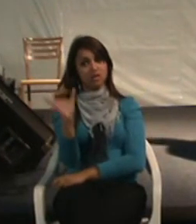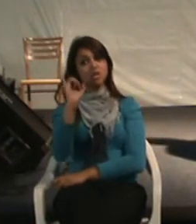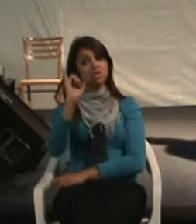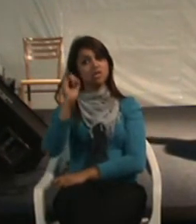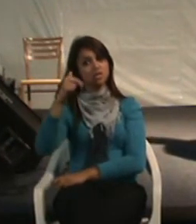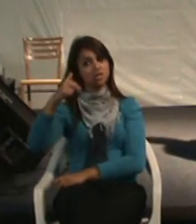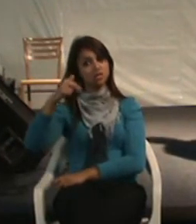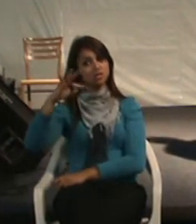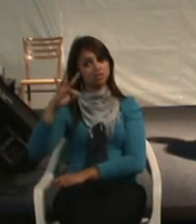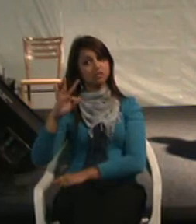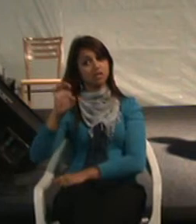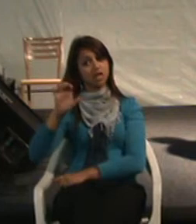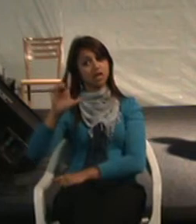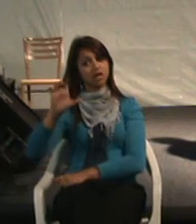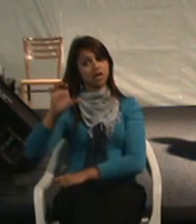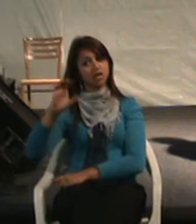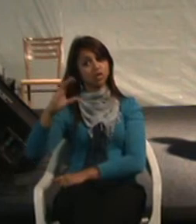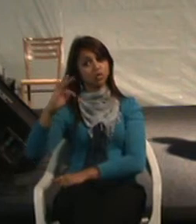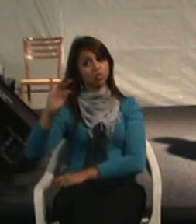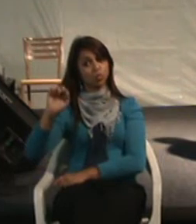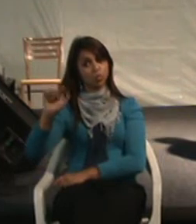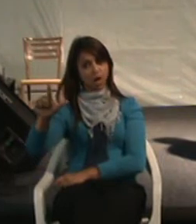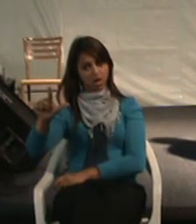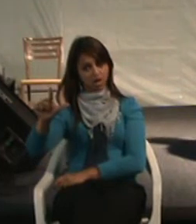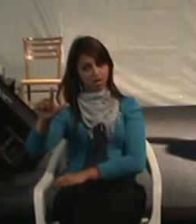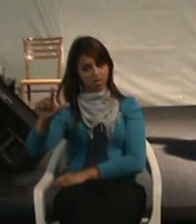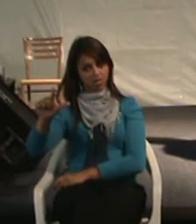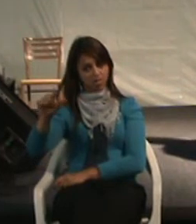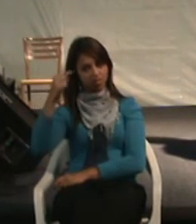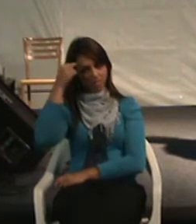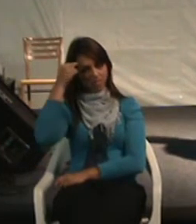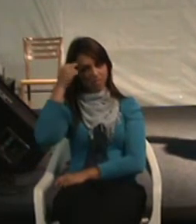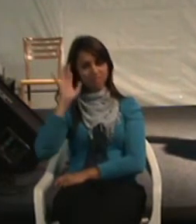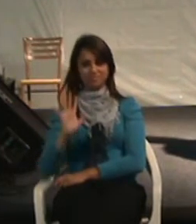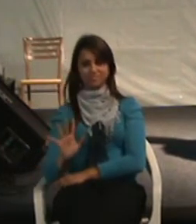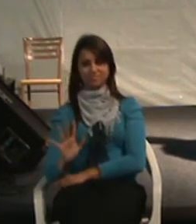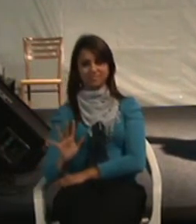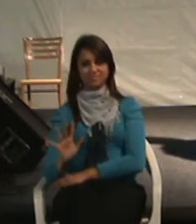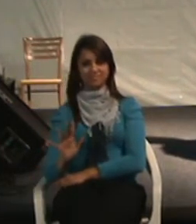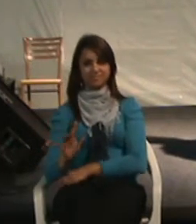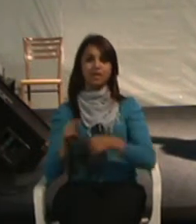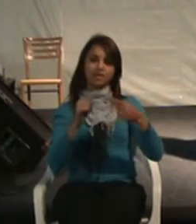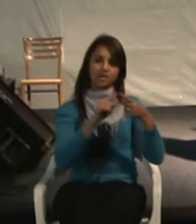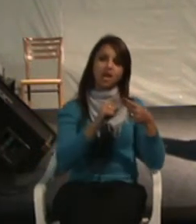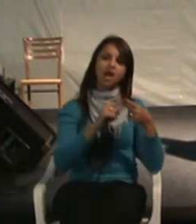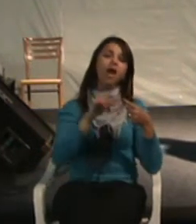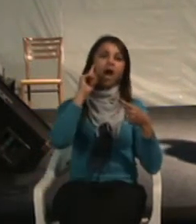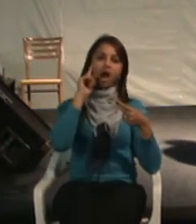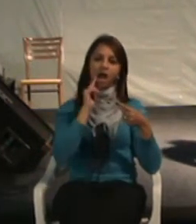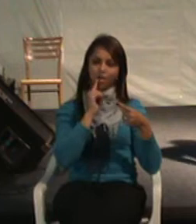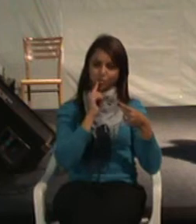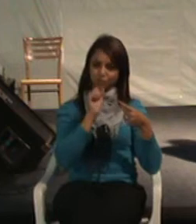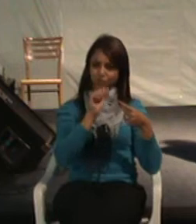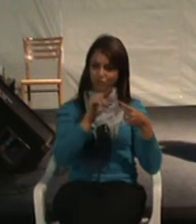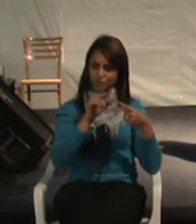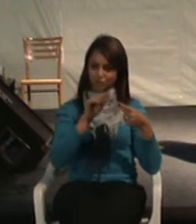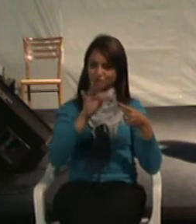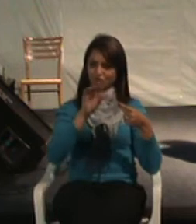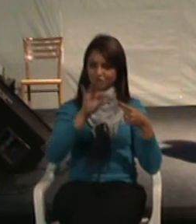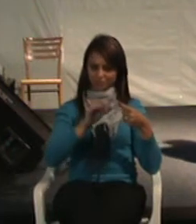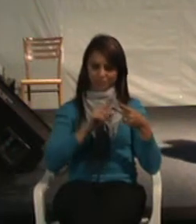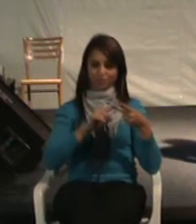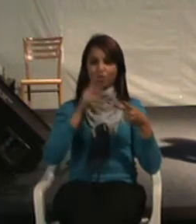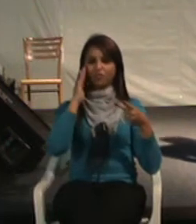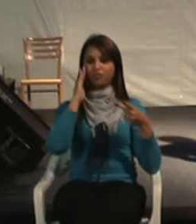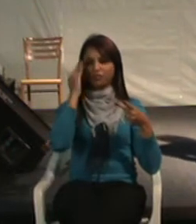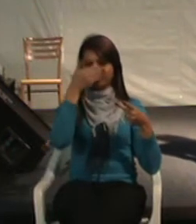o conceito é deficiente intelectual. Aí vem a área auditiva, visual e física. São essas áreas